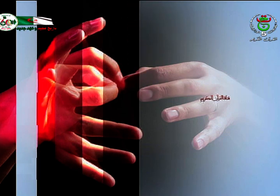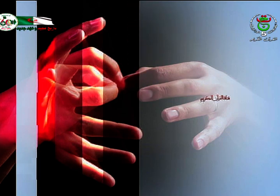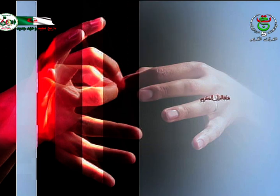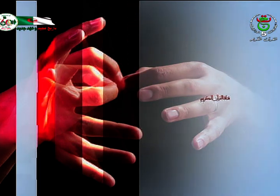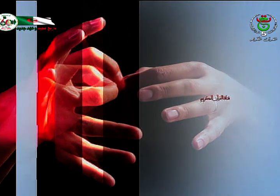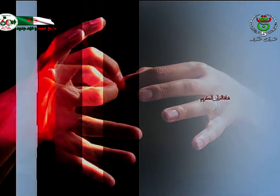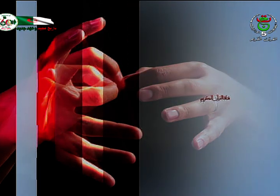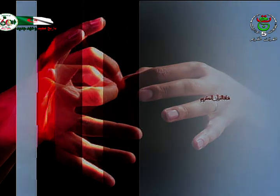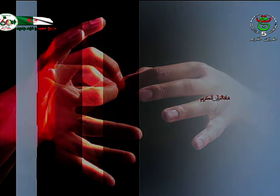اشتركوا